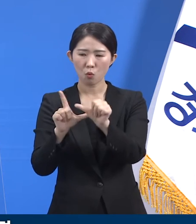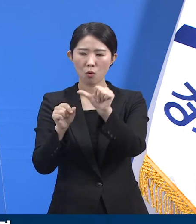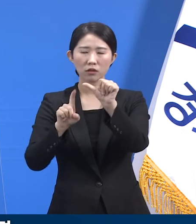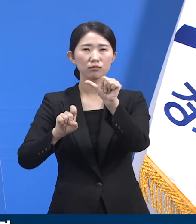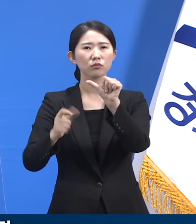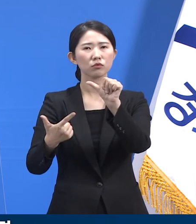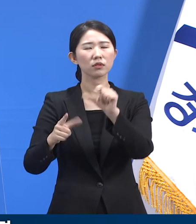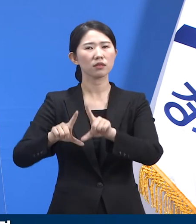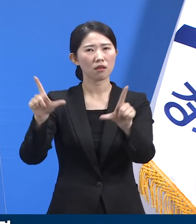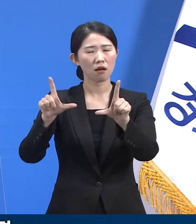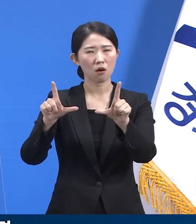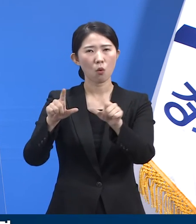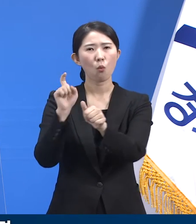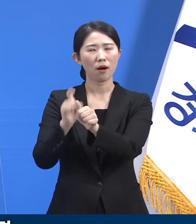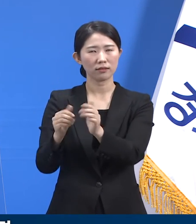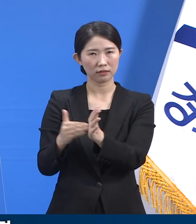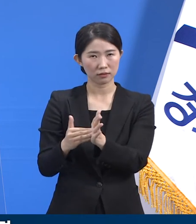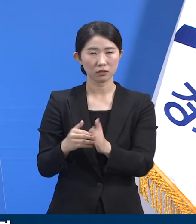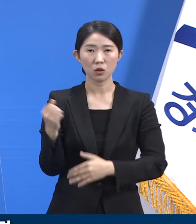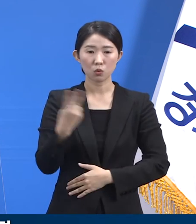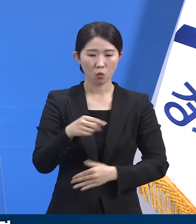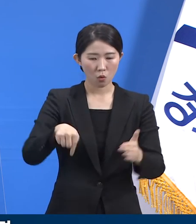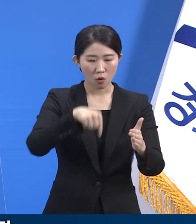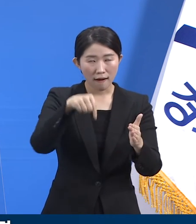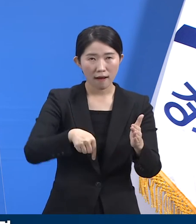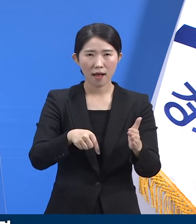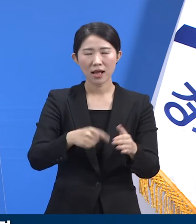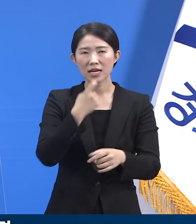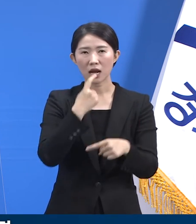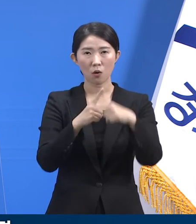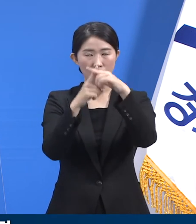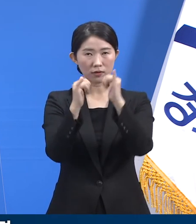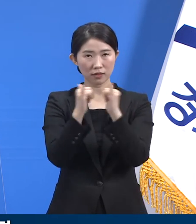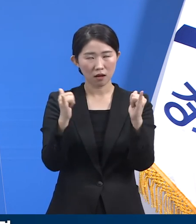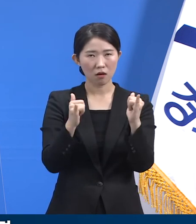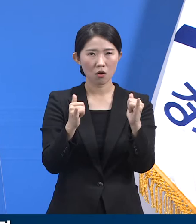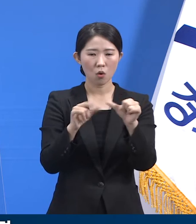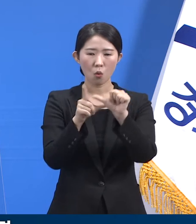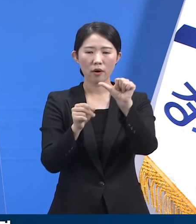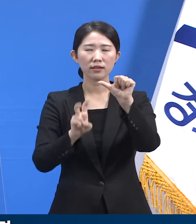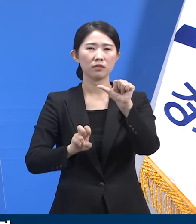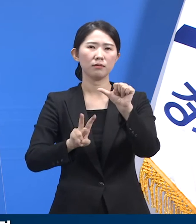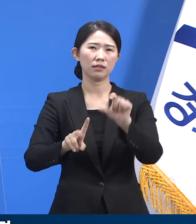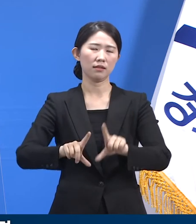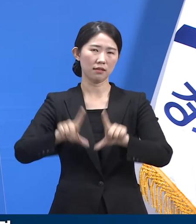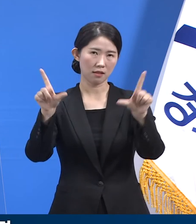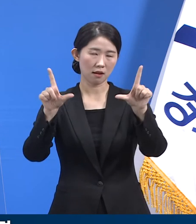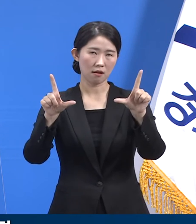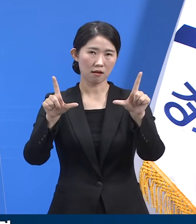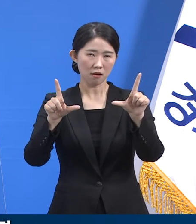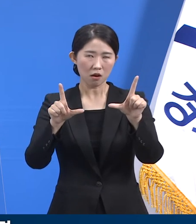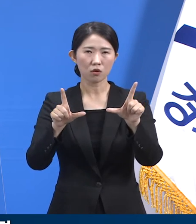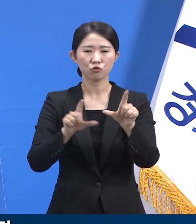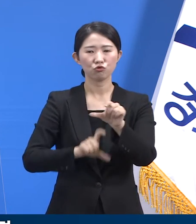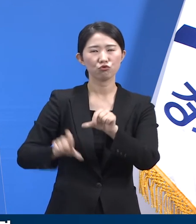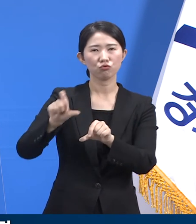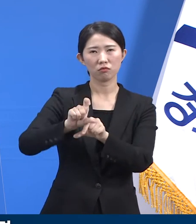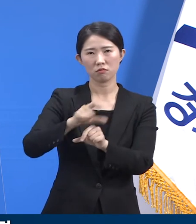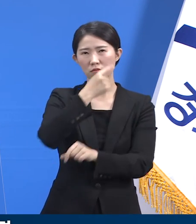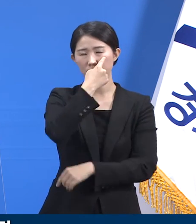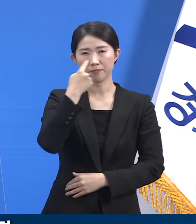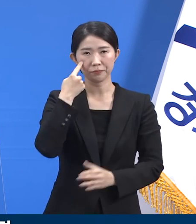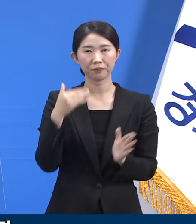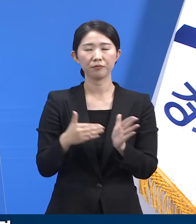확진자를 돌보는 같은 병동의 간호사 1명이 22일에 접촉자 조사 과정 중 추가로 확진되었습니다.